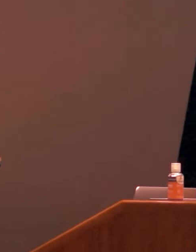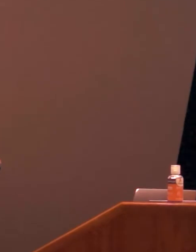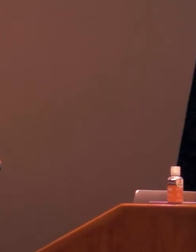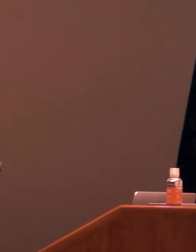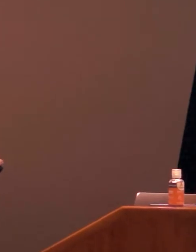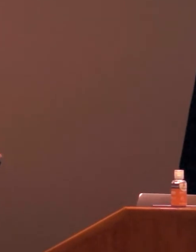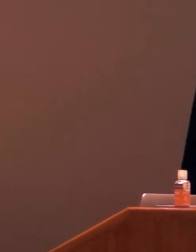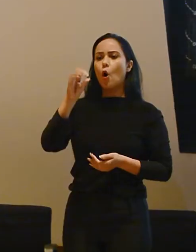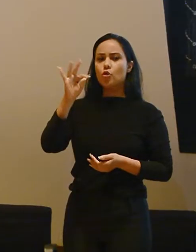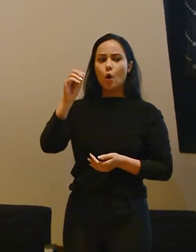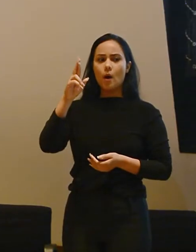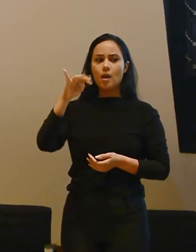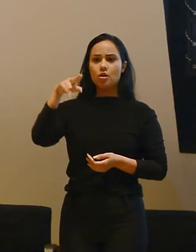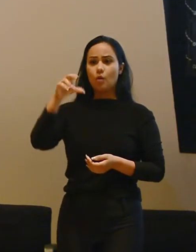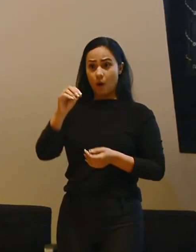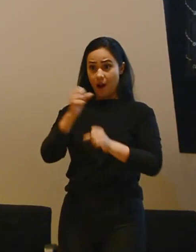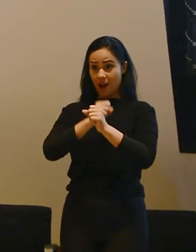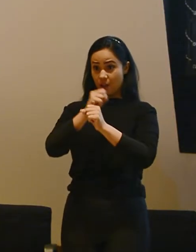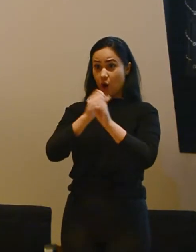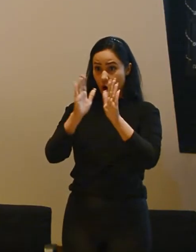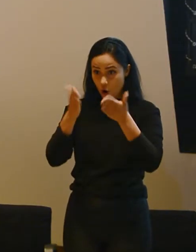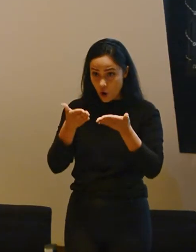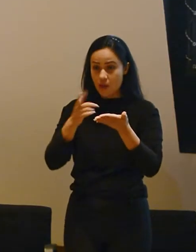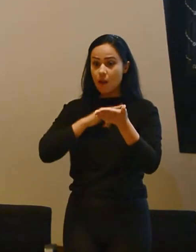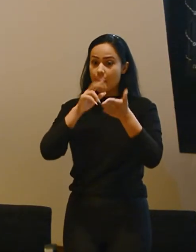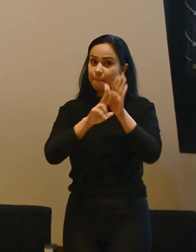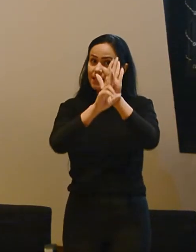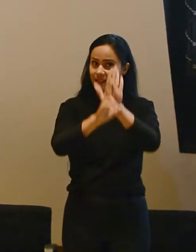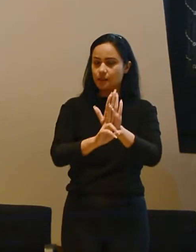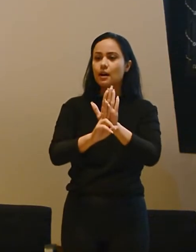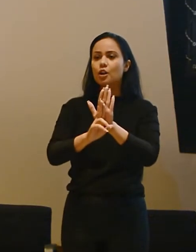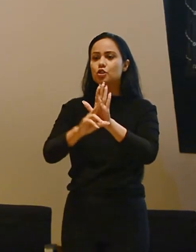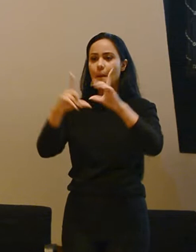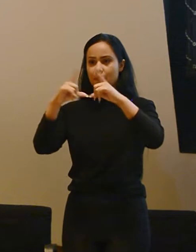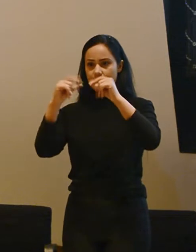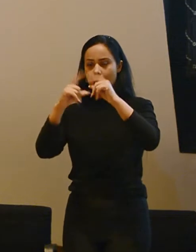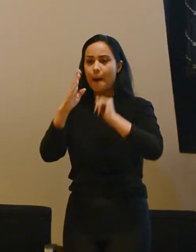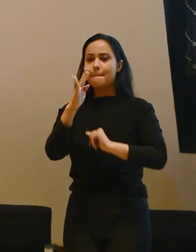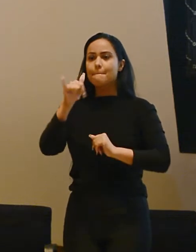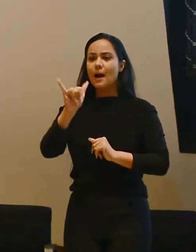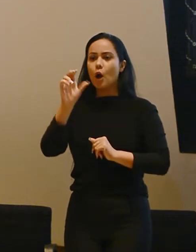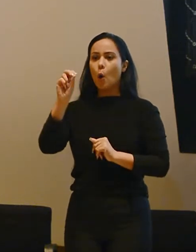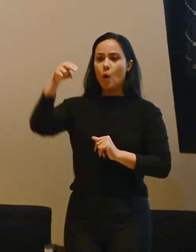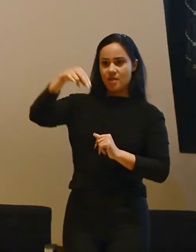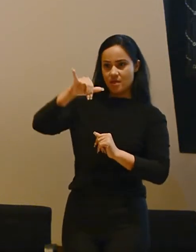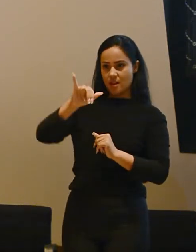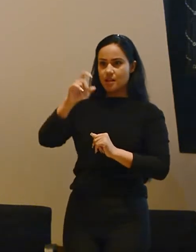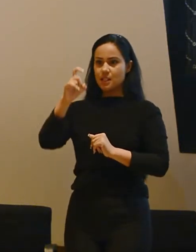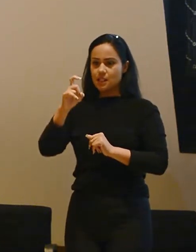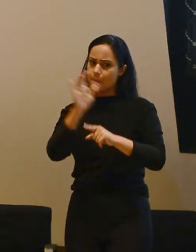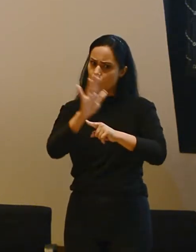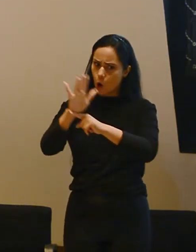outras especialidades. Aí esse ano a gente se tornou também representante em Brasília da Advanced Bionics, responsável pelo suporte aos